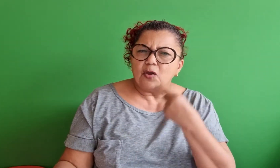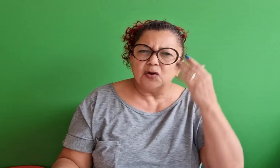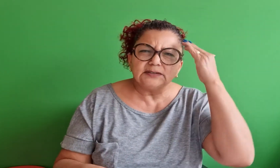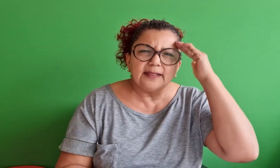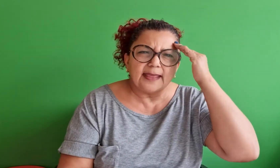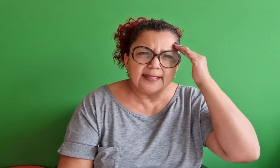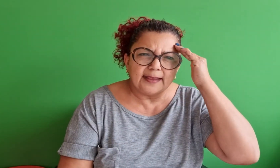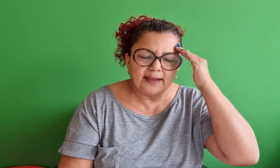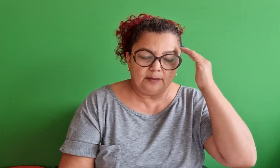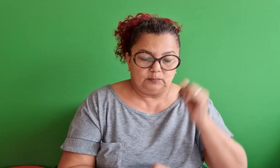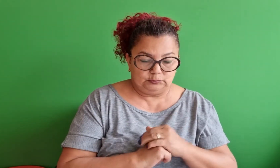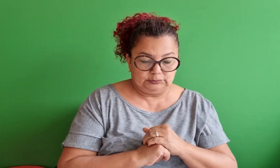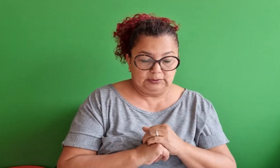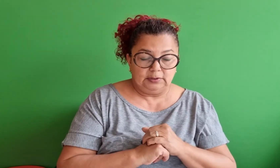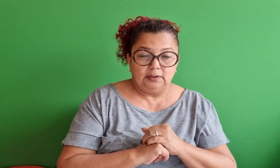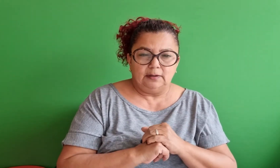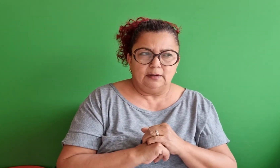E para nós entendermos melhor